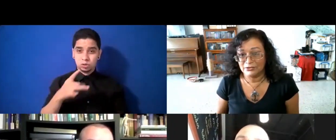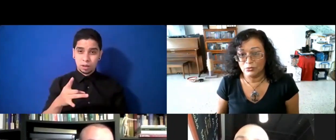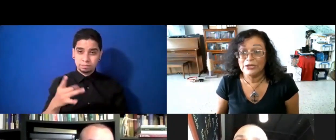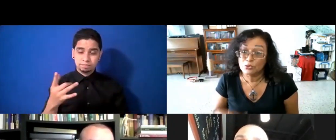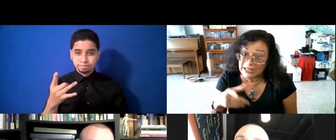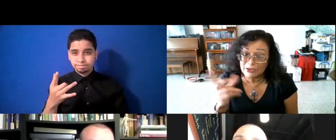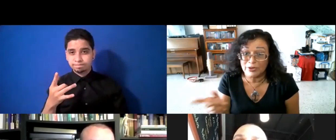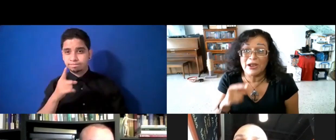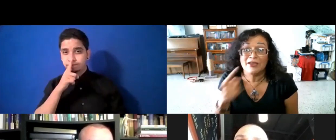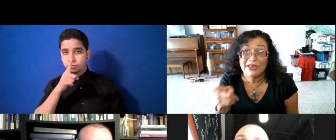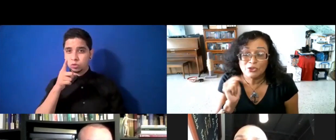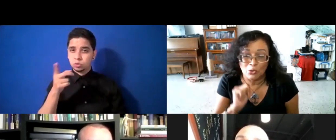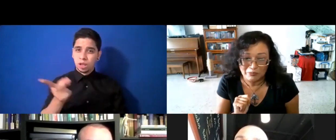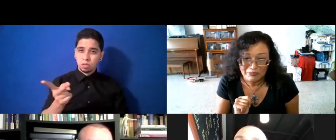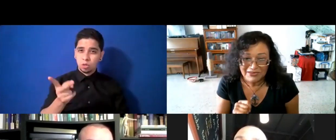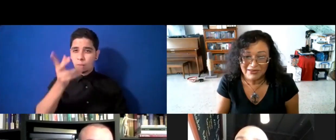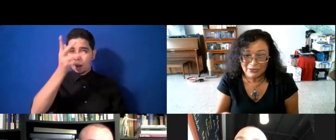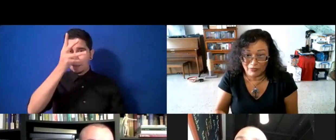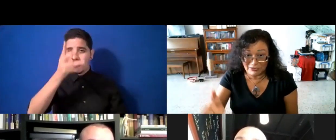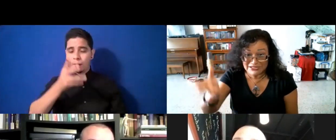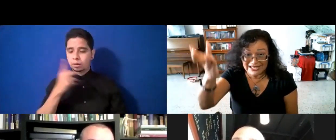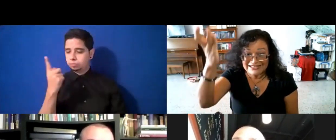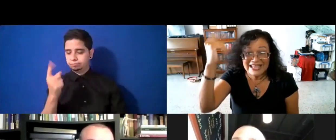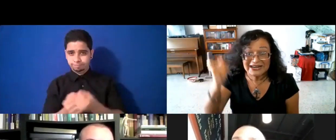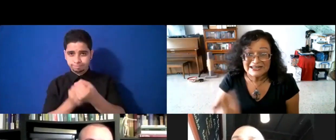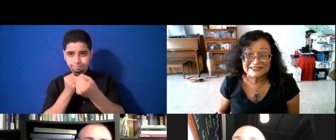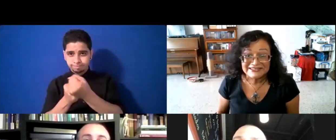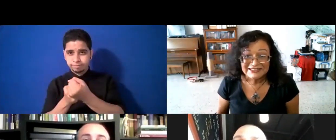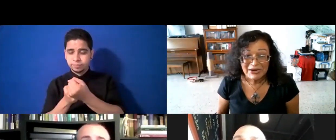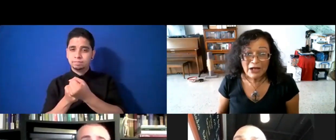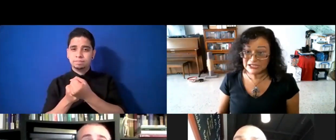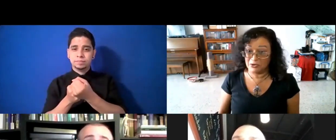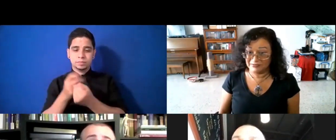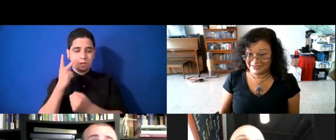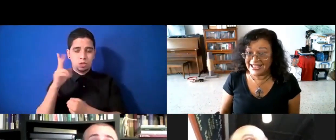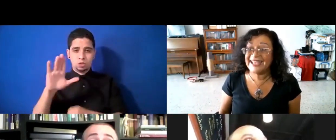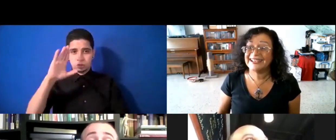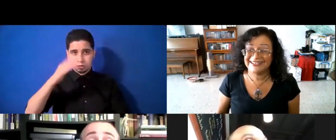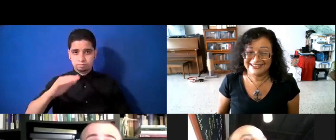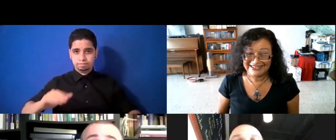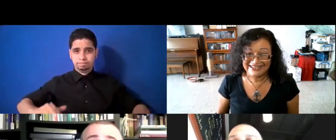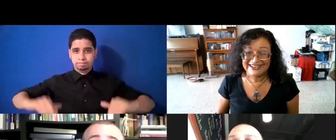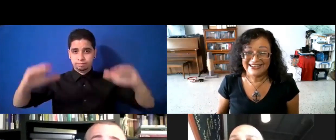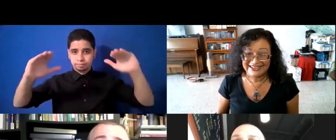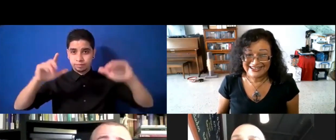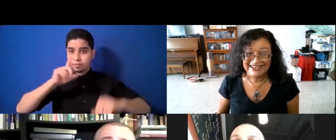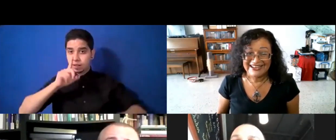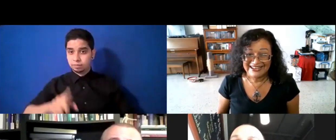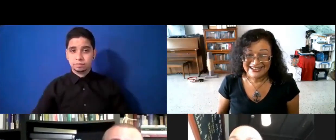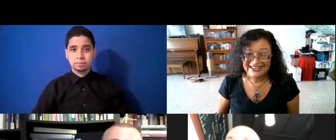tú, y ustedes estuvieron ahí viéndolo, y viendo, viendo, ¿verdad José? Yo no me perdía, yo no me perdía un